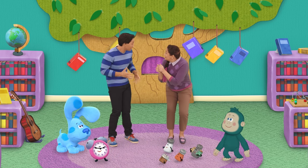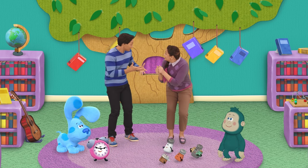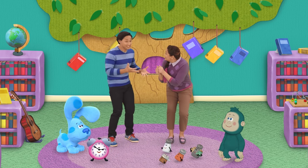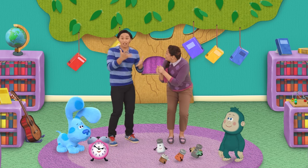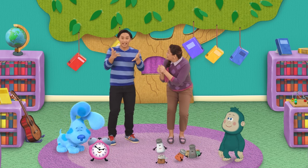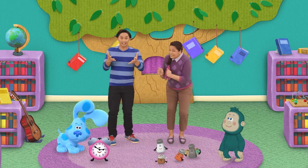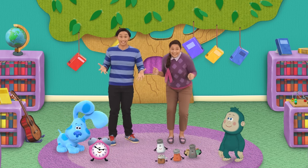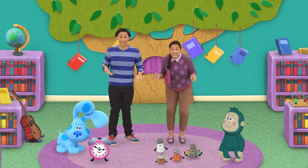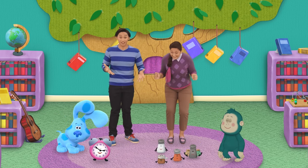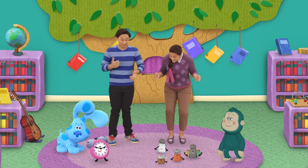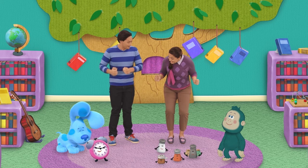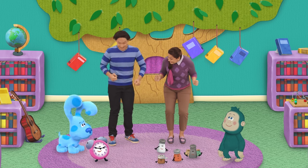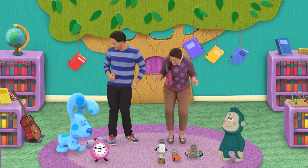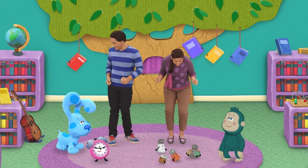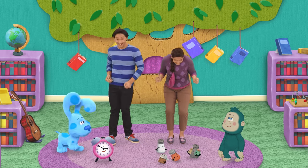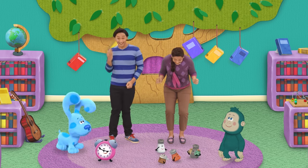¡Vamos a contarlo juntos! ¡Muy bien!